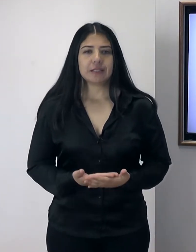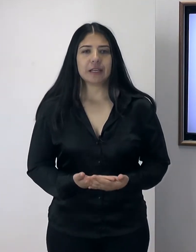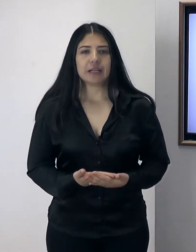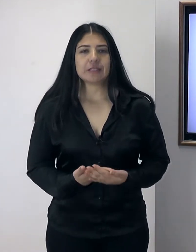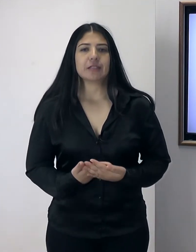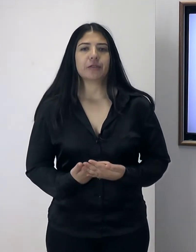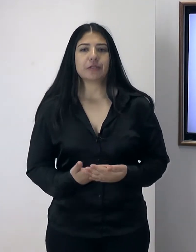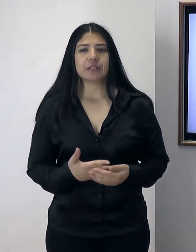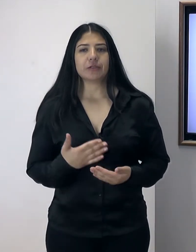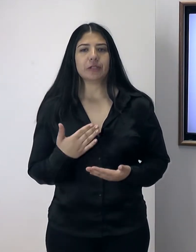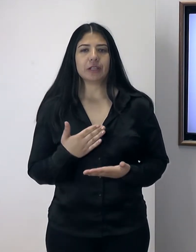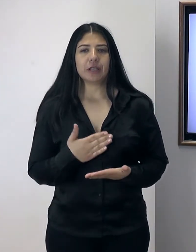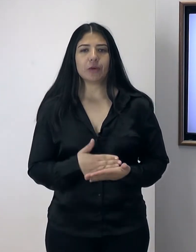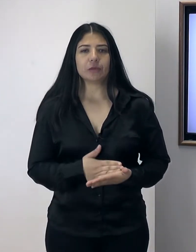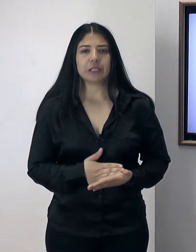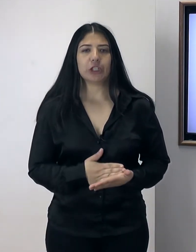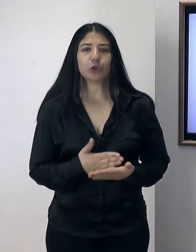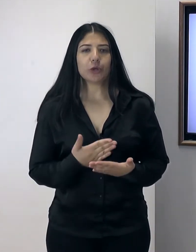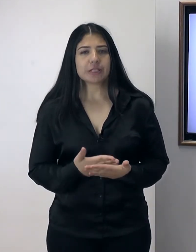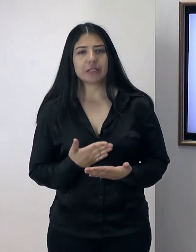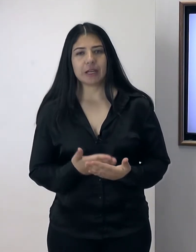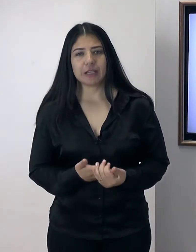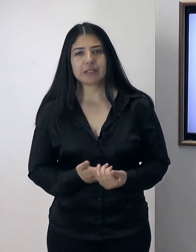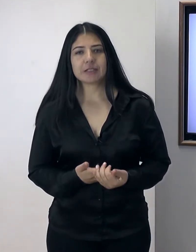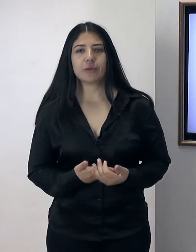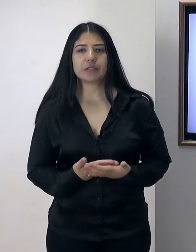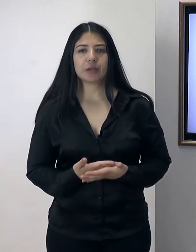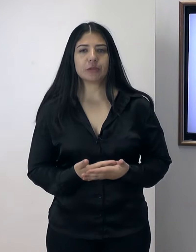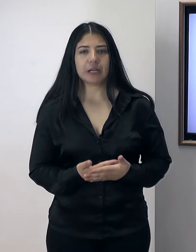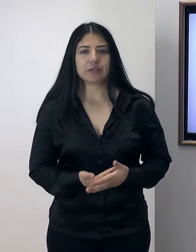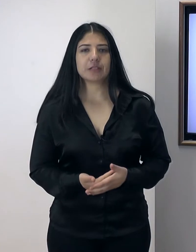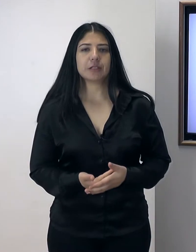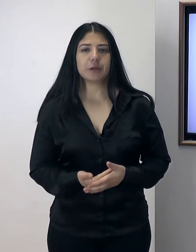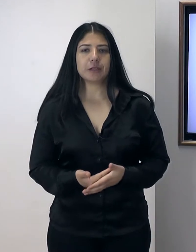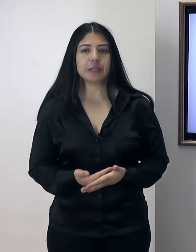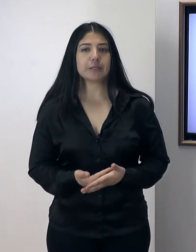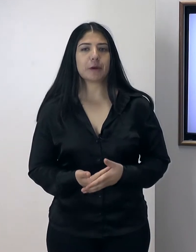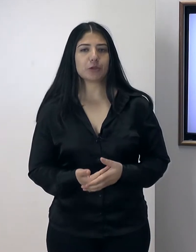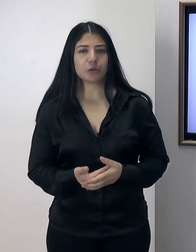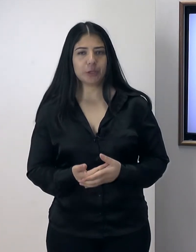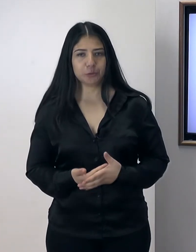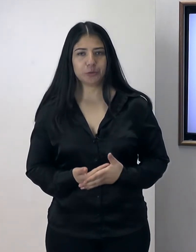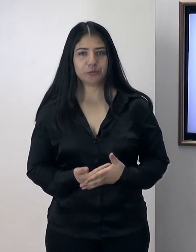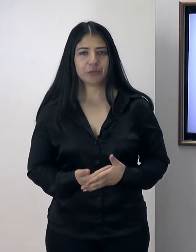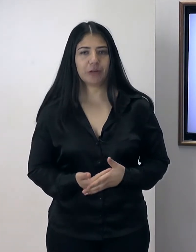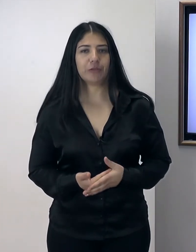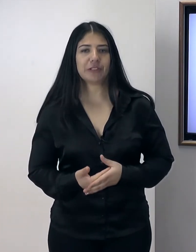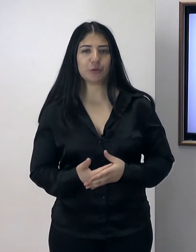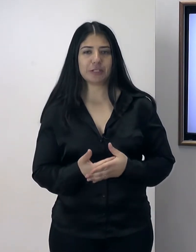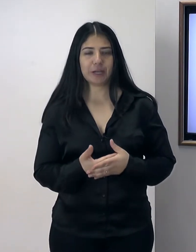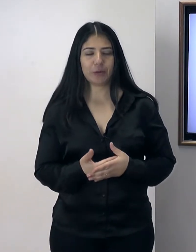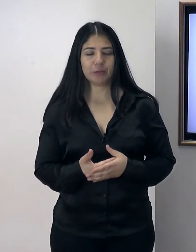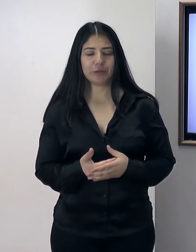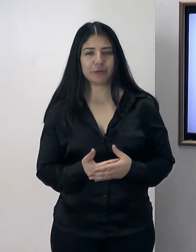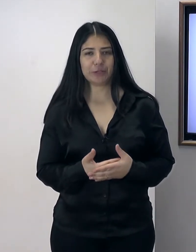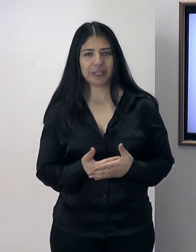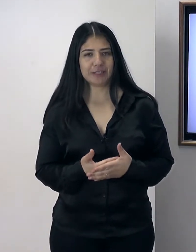sinais, vocês vão ter que encontrar dois sinais que são executados em espaço neutro. Eu vou fazer o sinal aqui para vocês